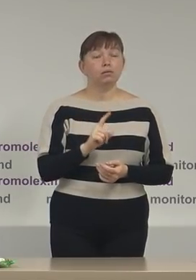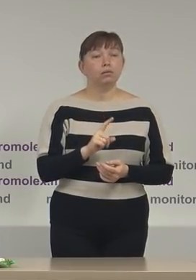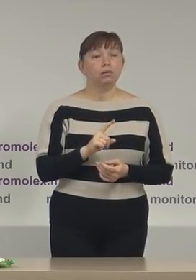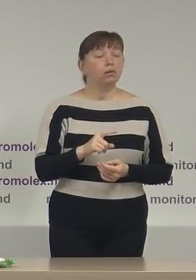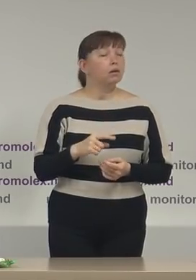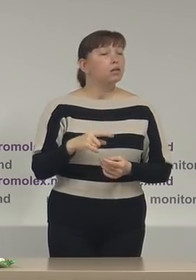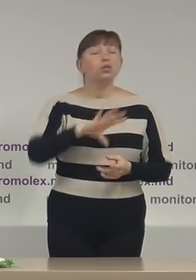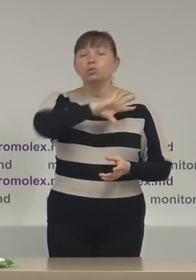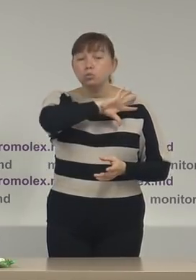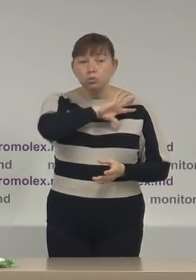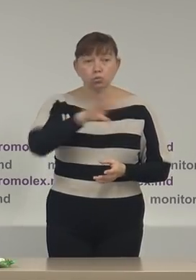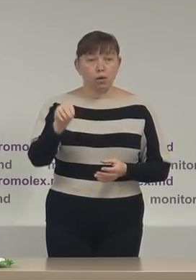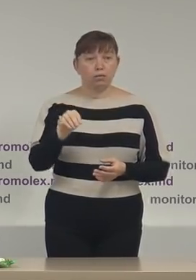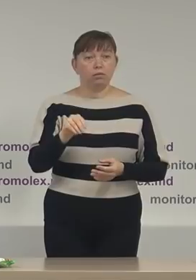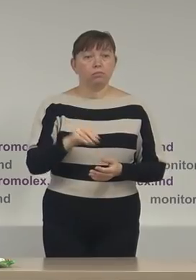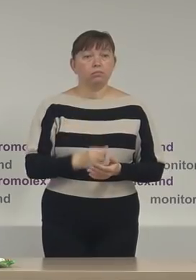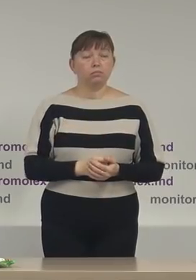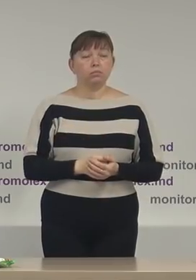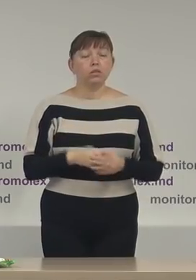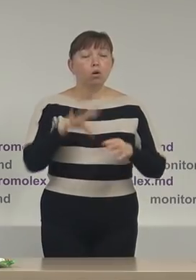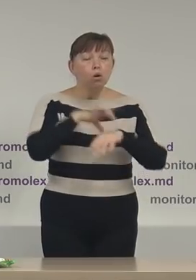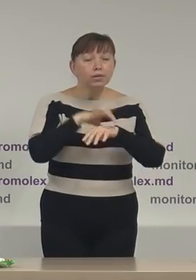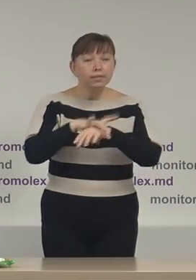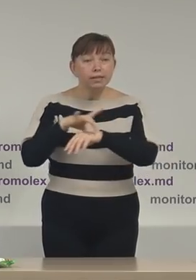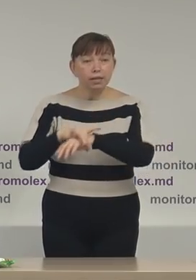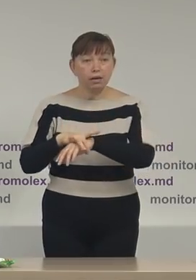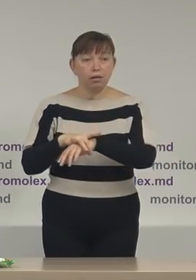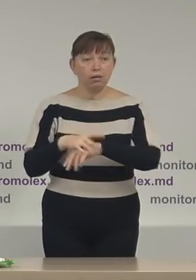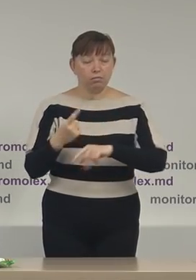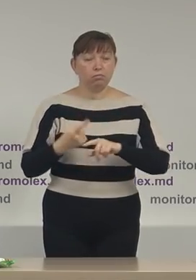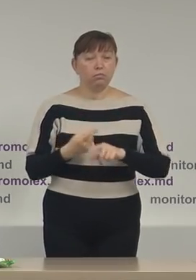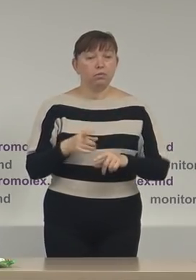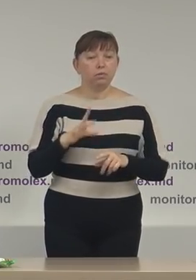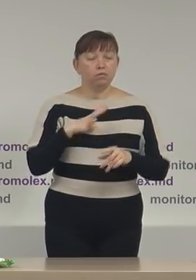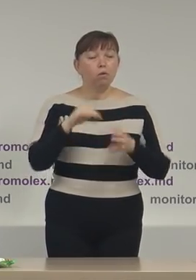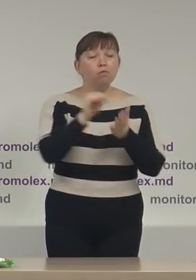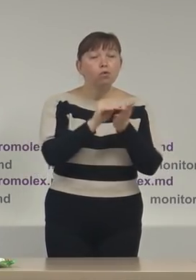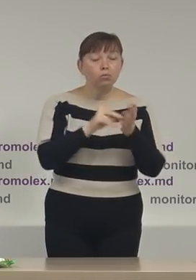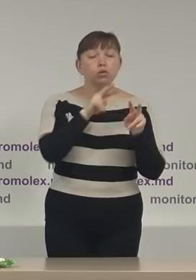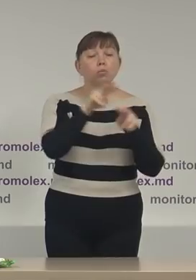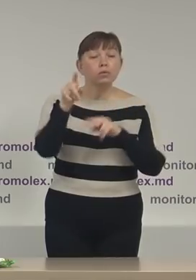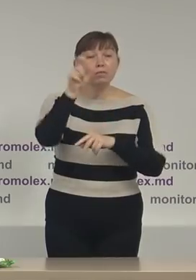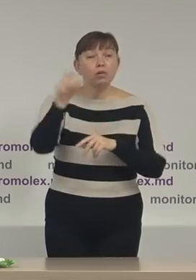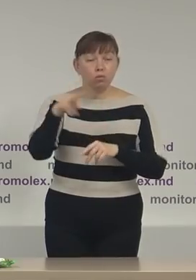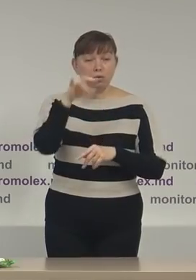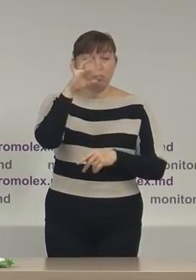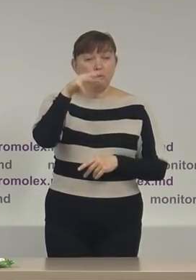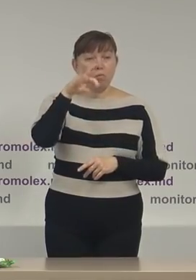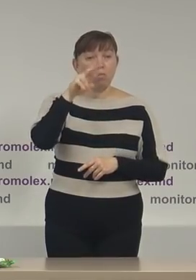absolut toate constătările formulate de Observatorii Promolex